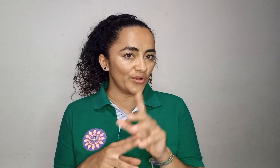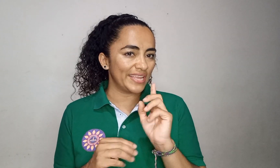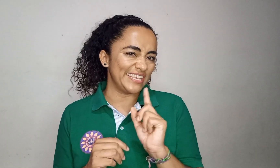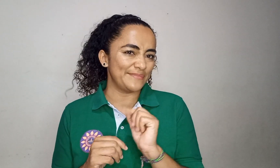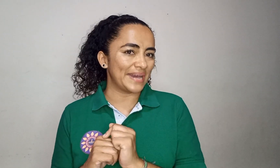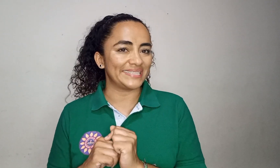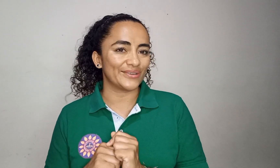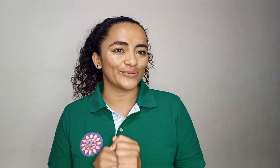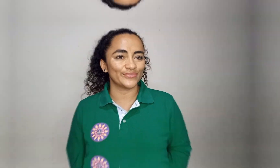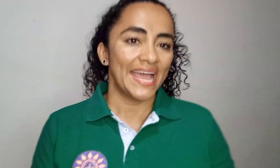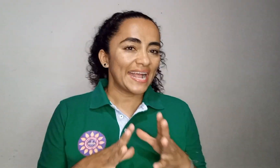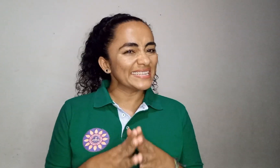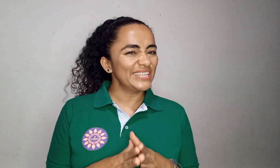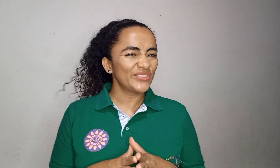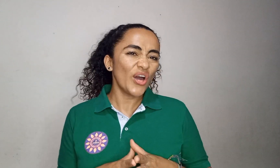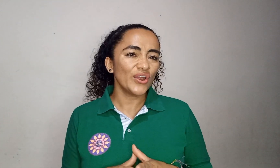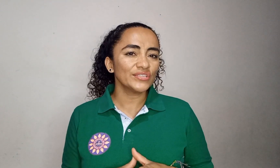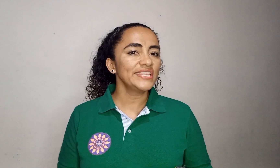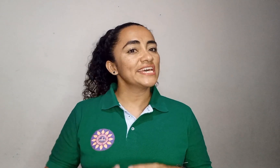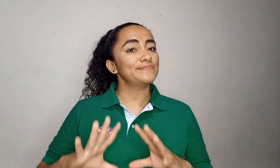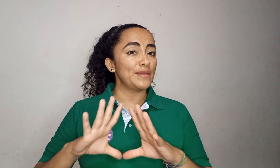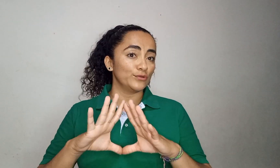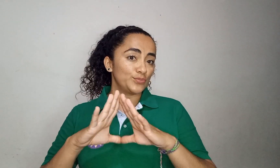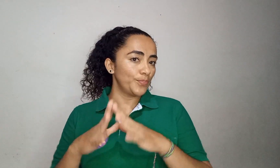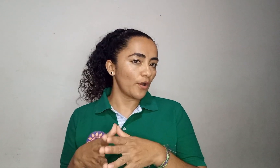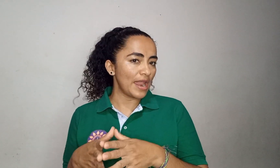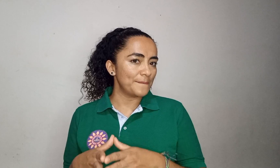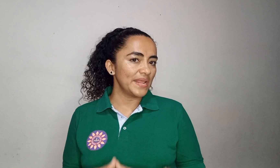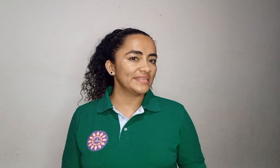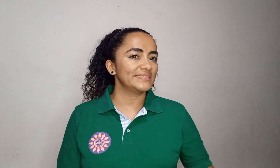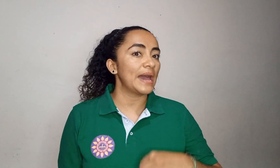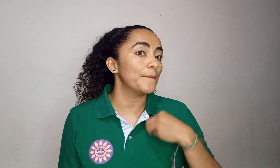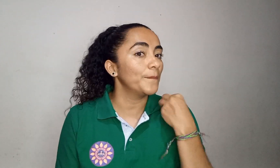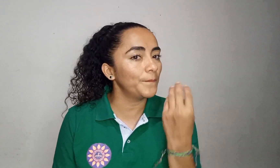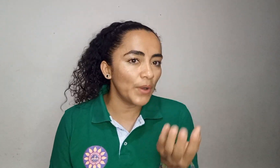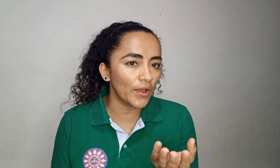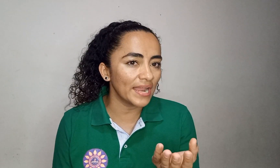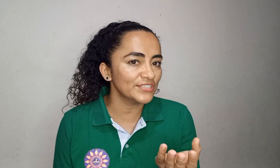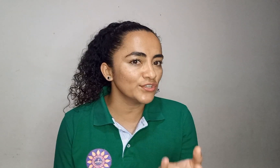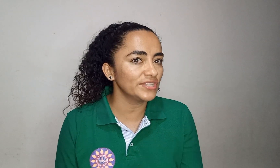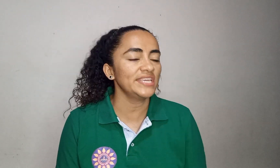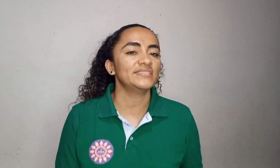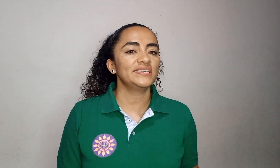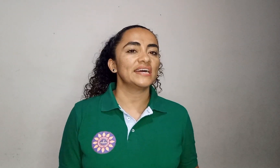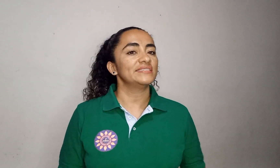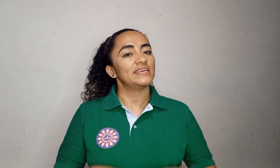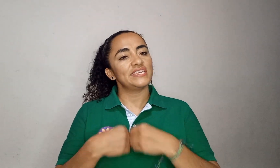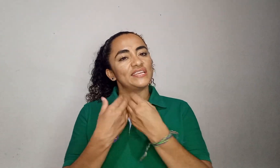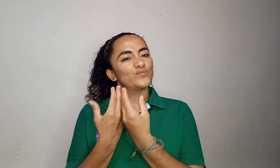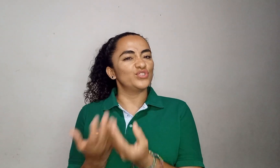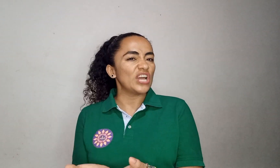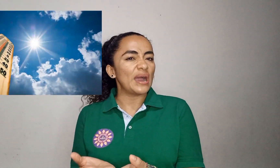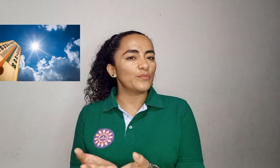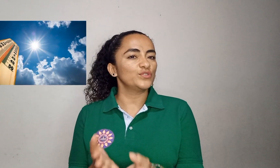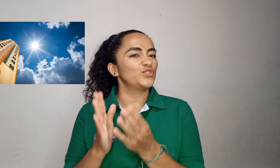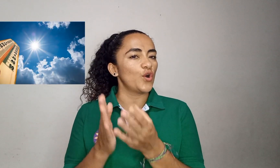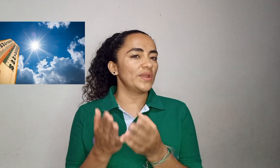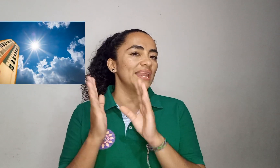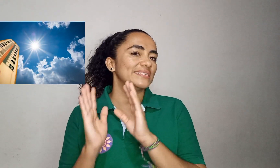climático. Casi todos los días vemos por la prensa, por las noticias y escuchamos sobre las